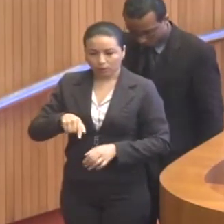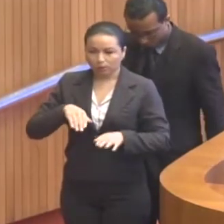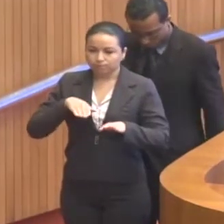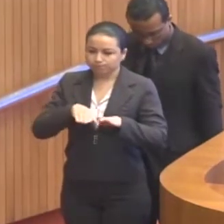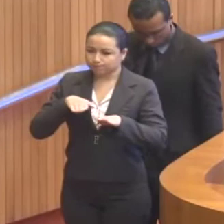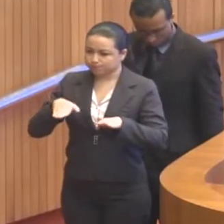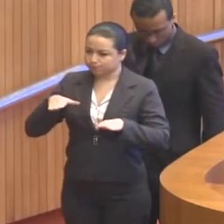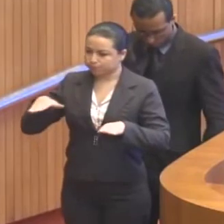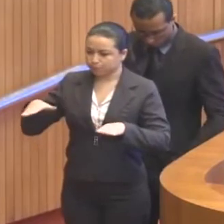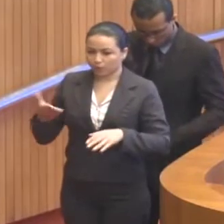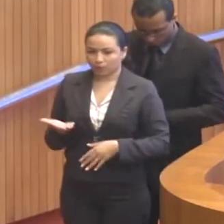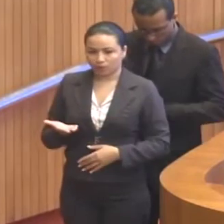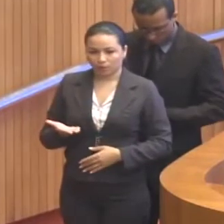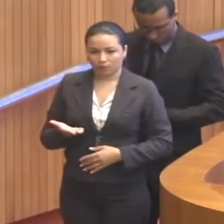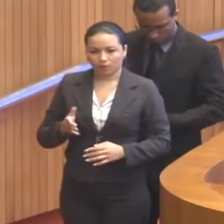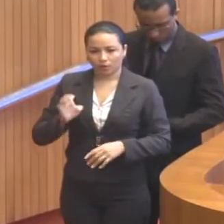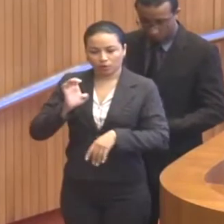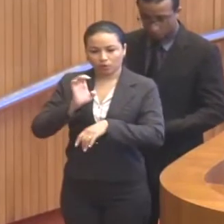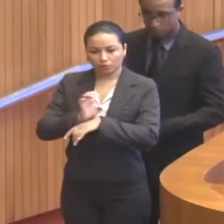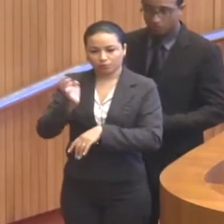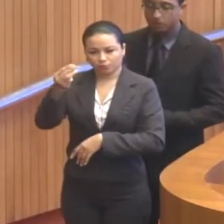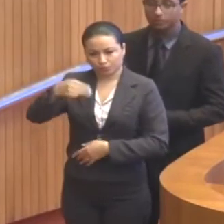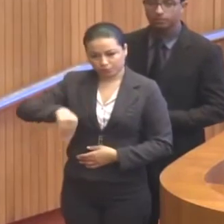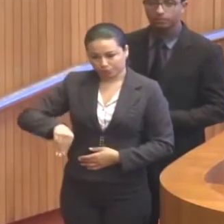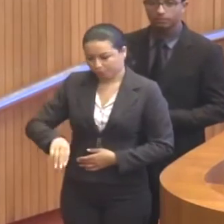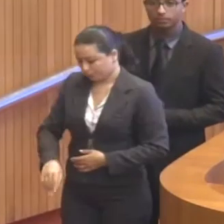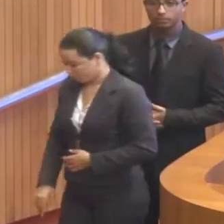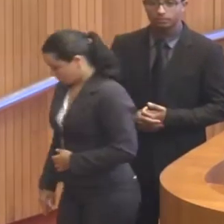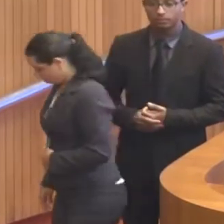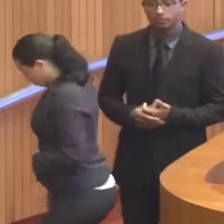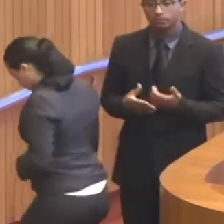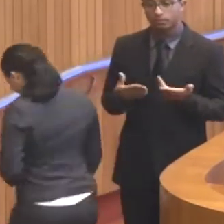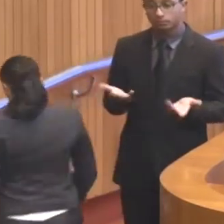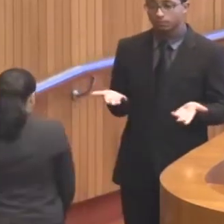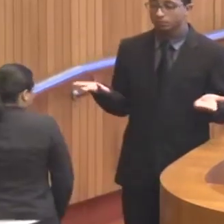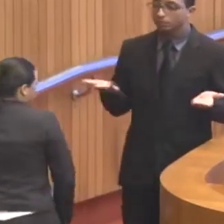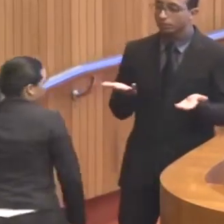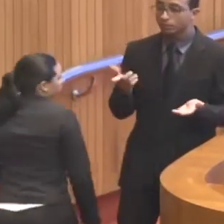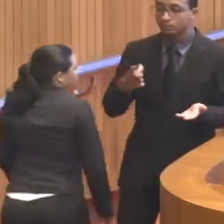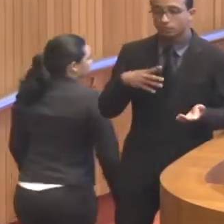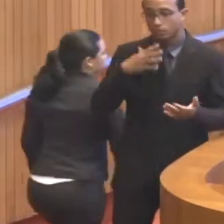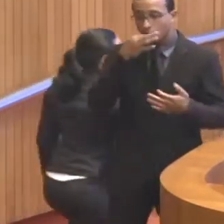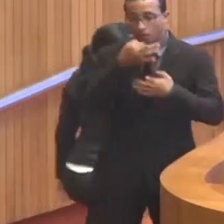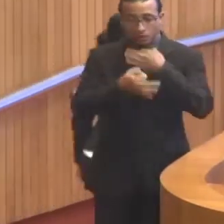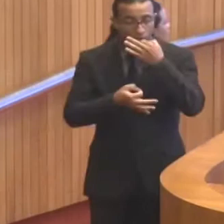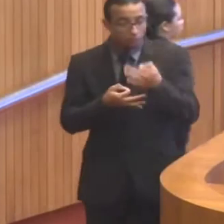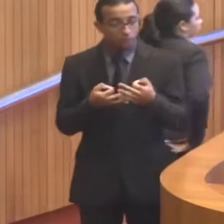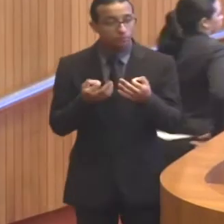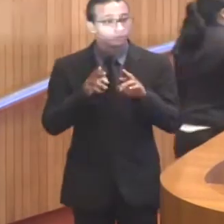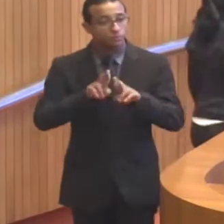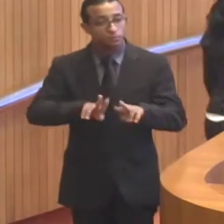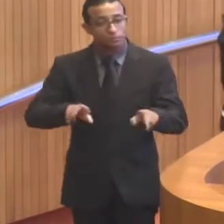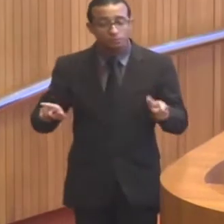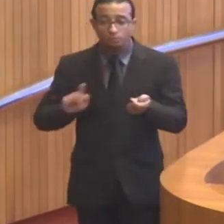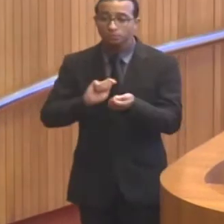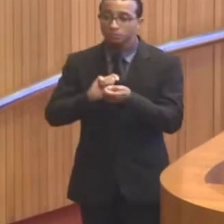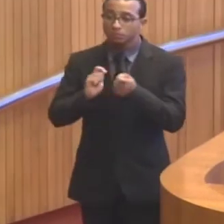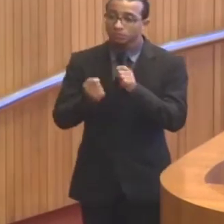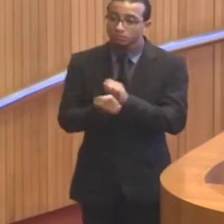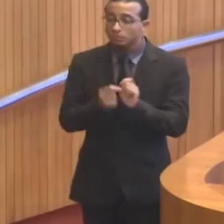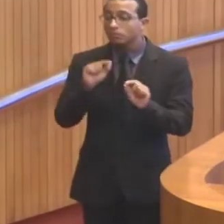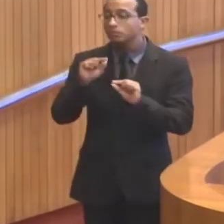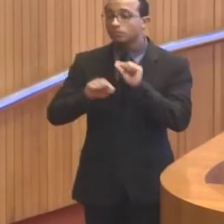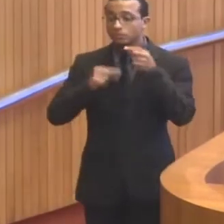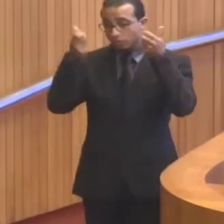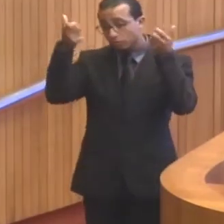no estado do Maranhão. E recebemos várias sugestões, adequações no que